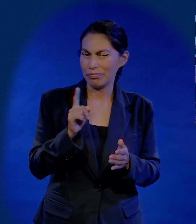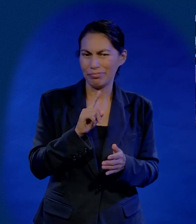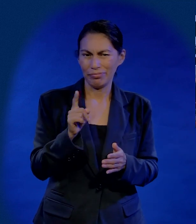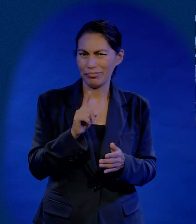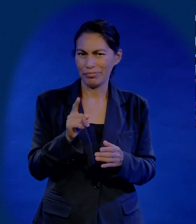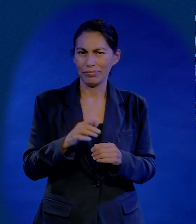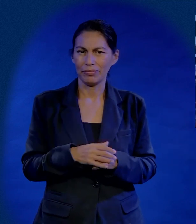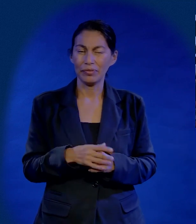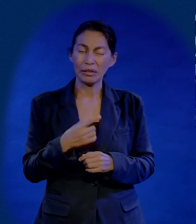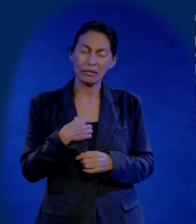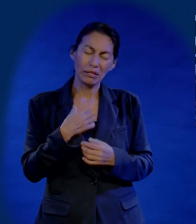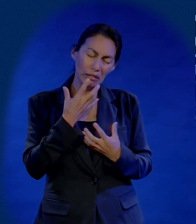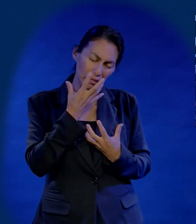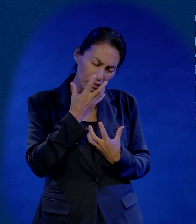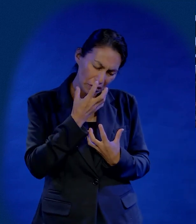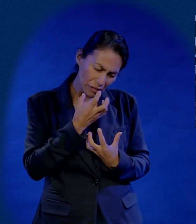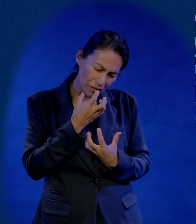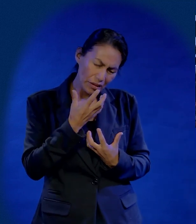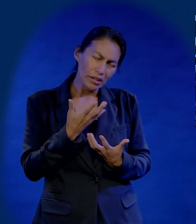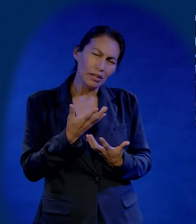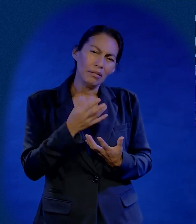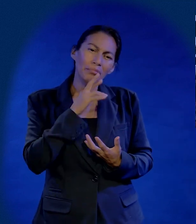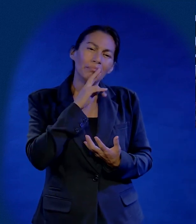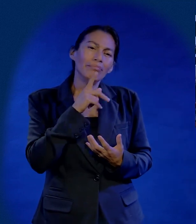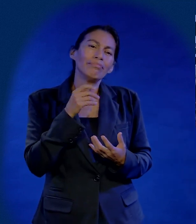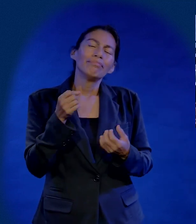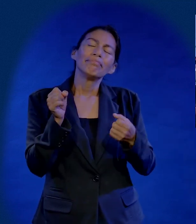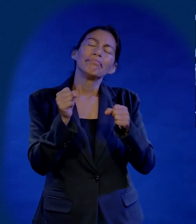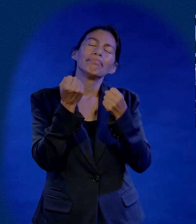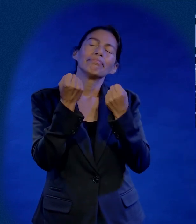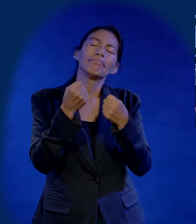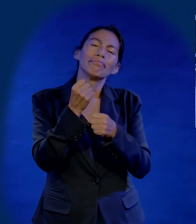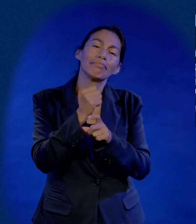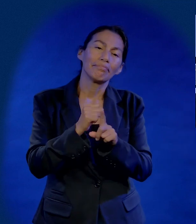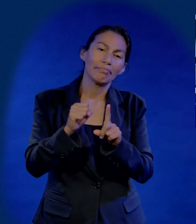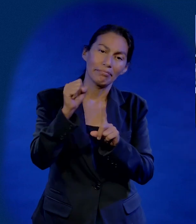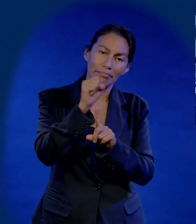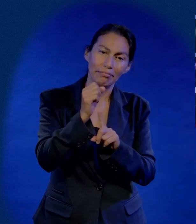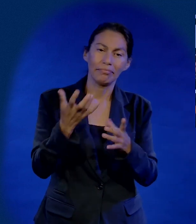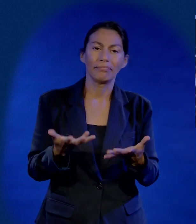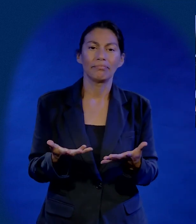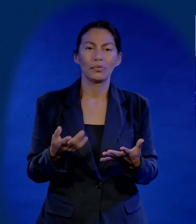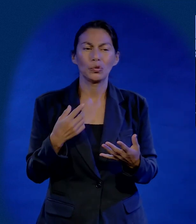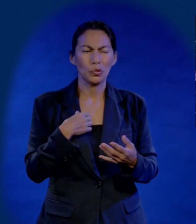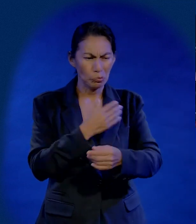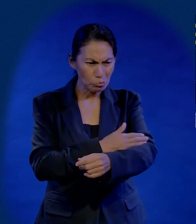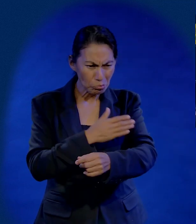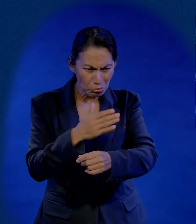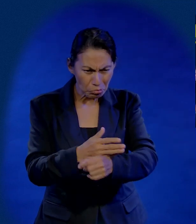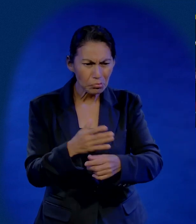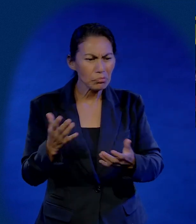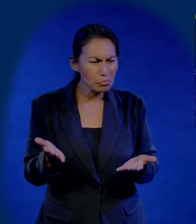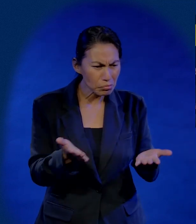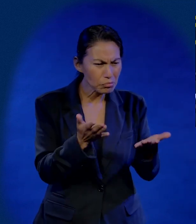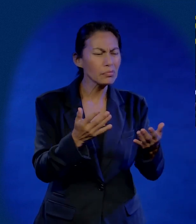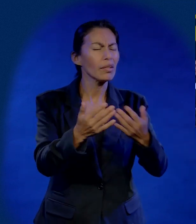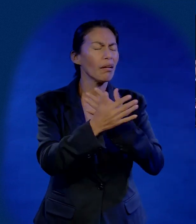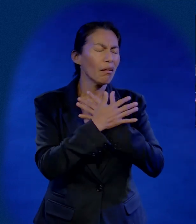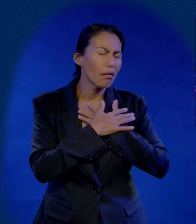textos no son muy alentadores. Más cuando andas triste, ¿no? Tú buscas un salmo para inspirarte, algo que diga, yo estoy contigo,